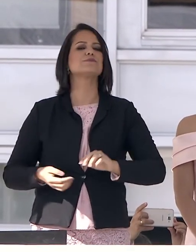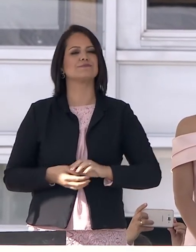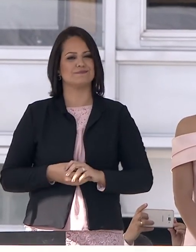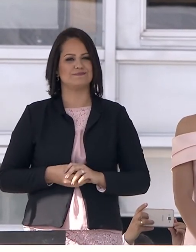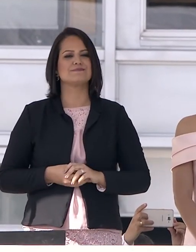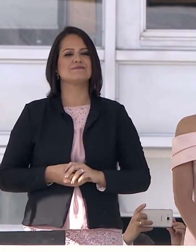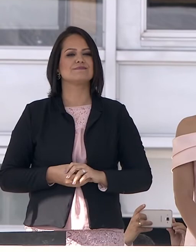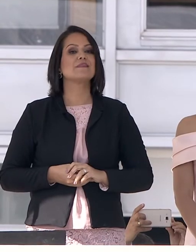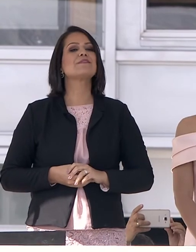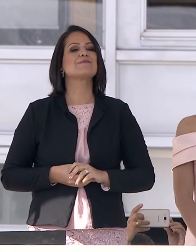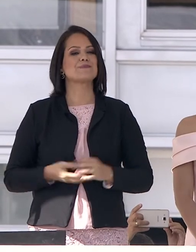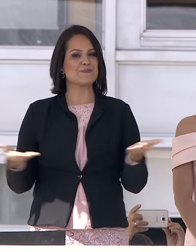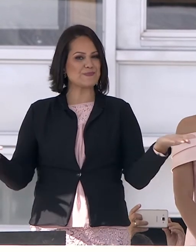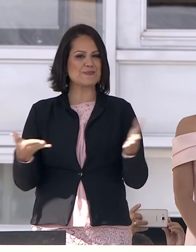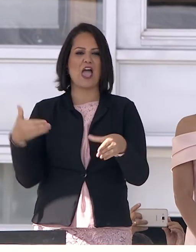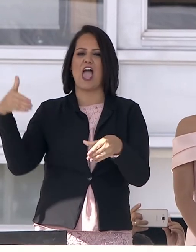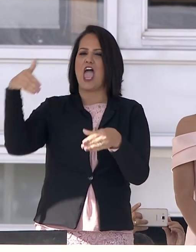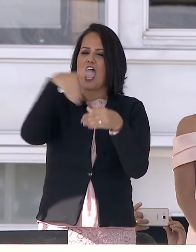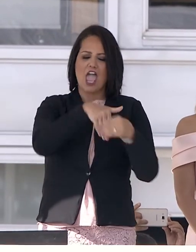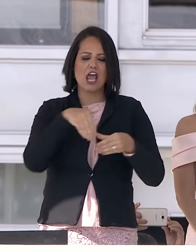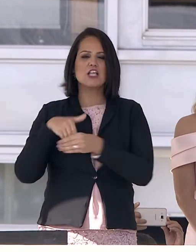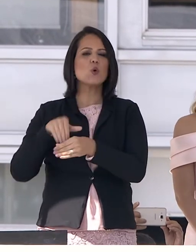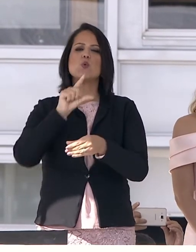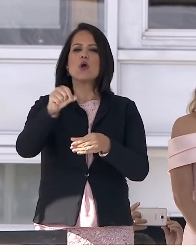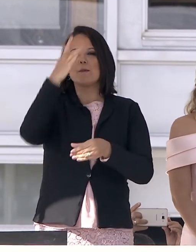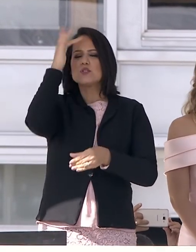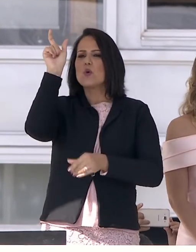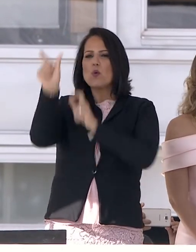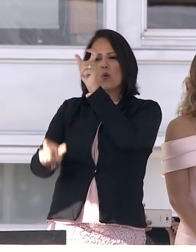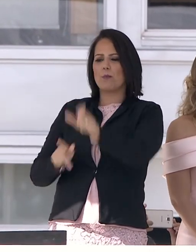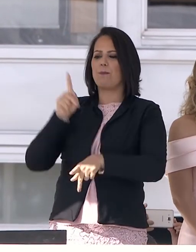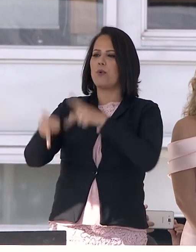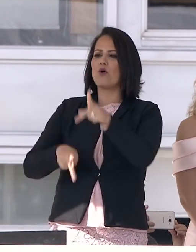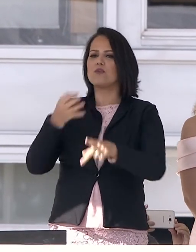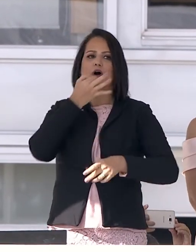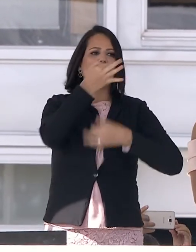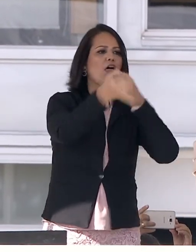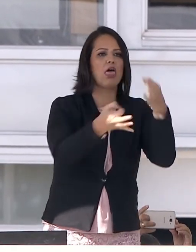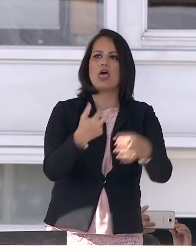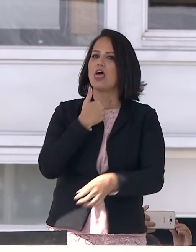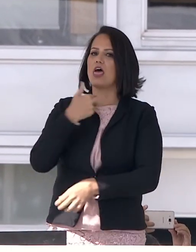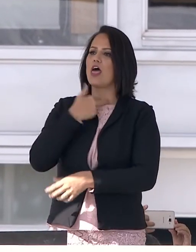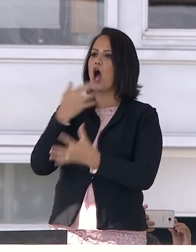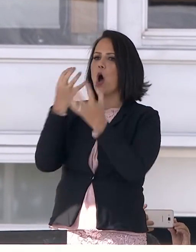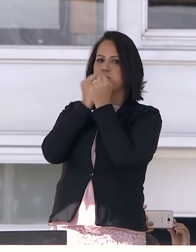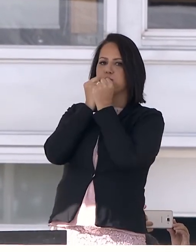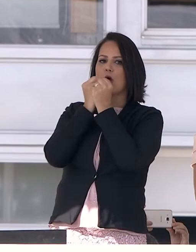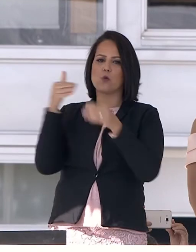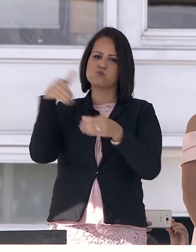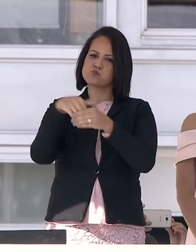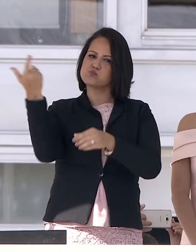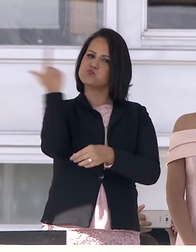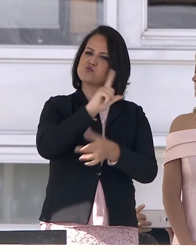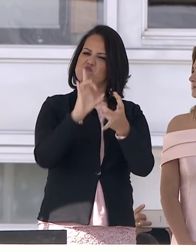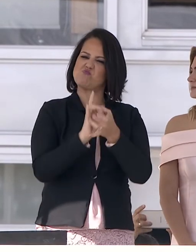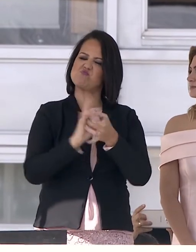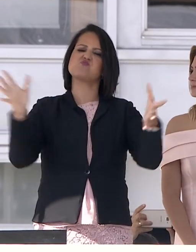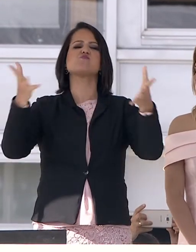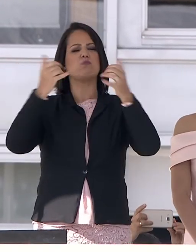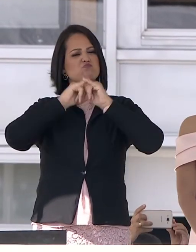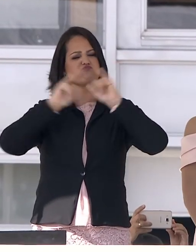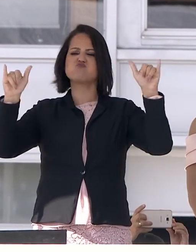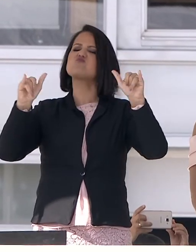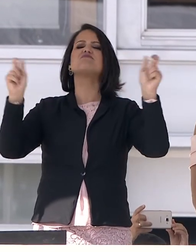As eleições deram voz a quem não era ouvido. É a voz das ruas e das urnas